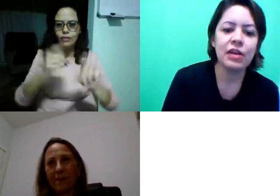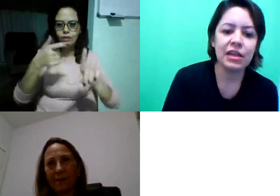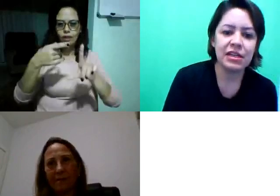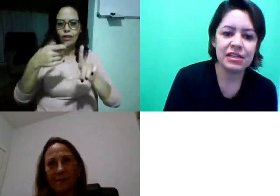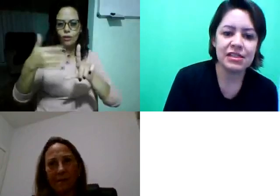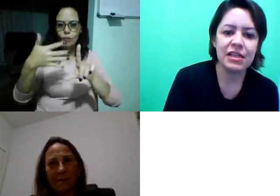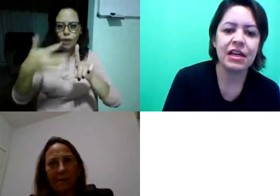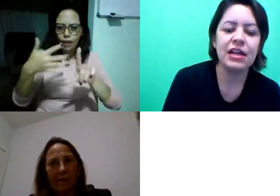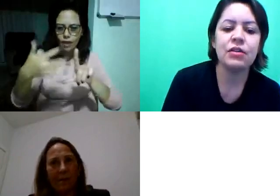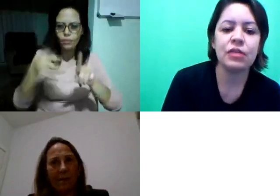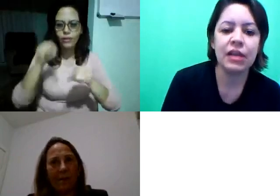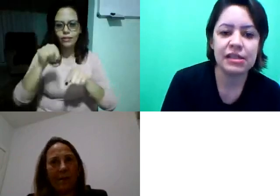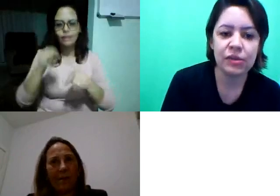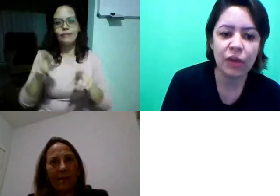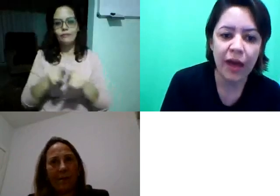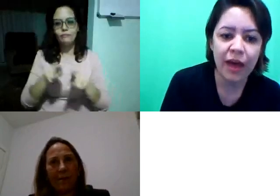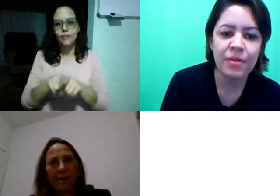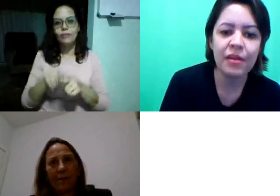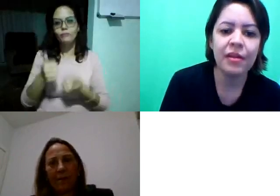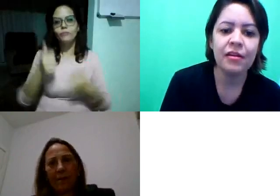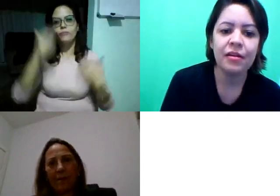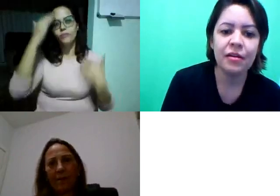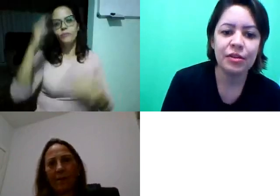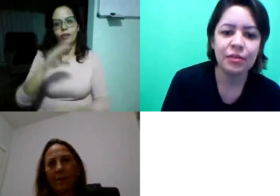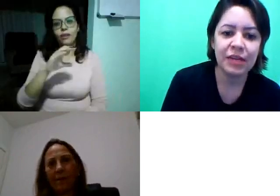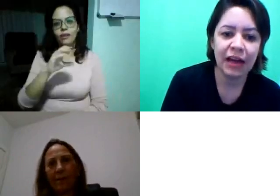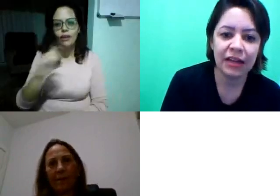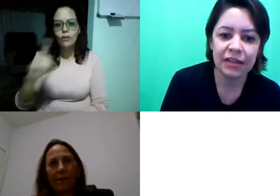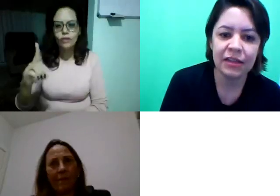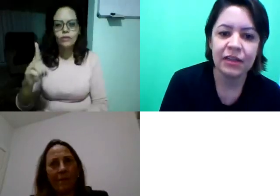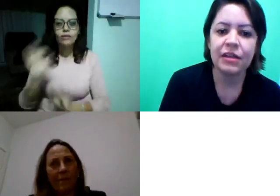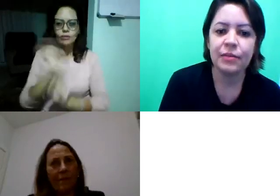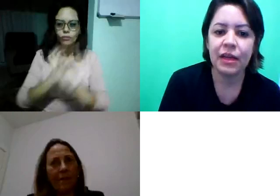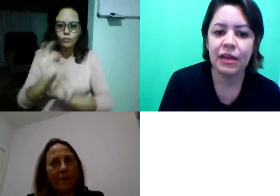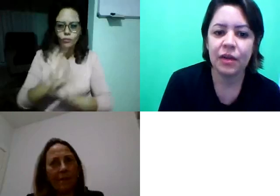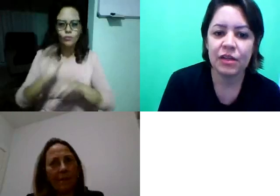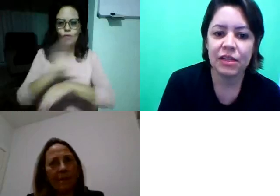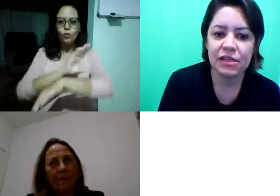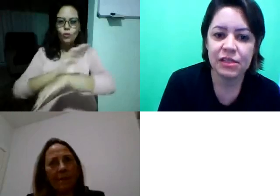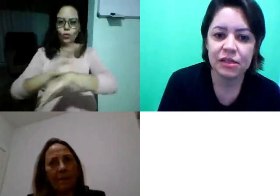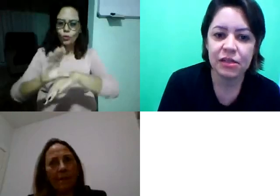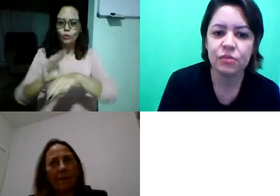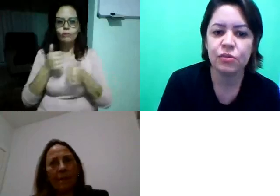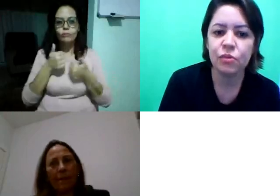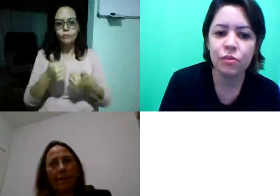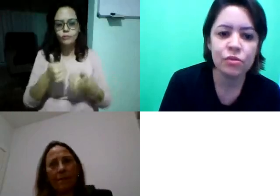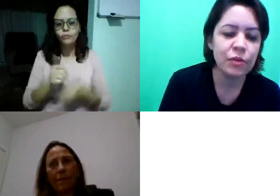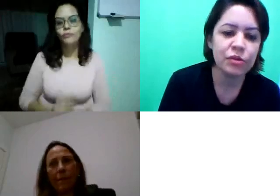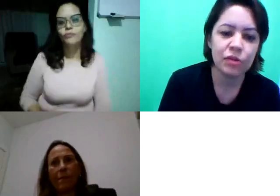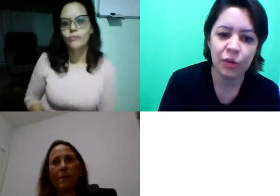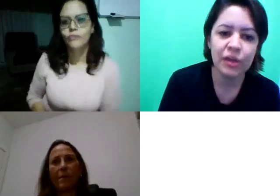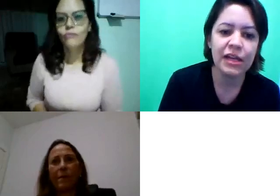que organiza, né, toda a questão da web, muito obrigada, também à coordenação do